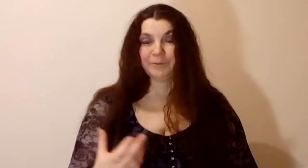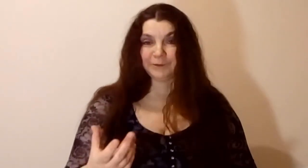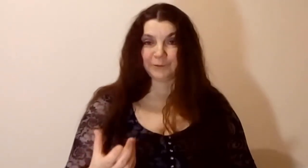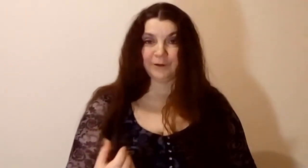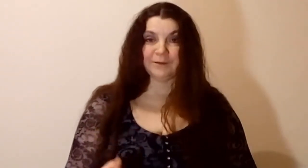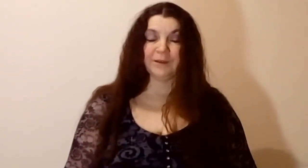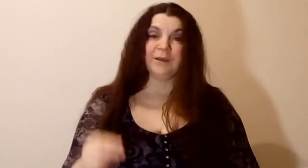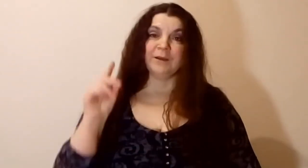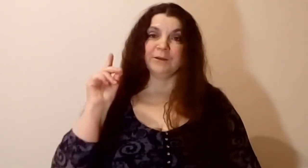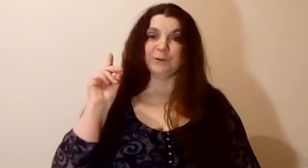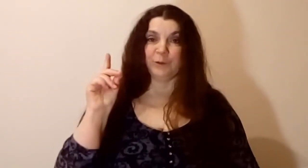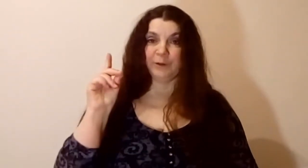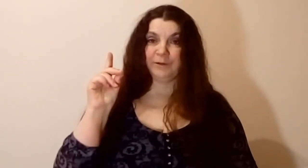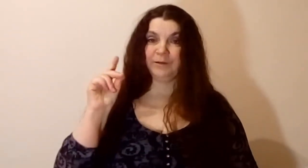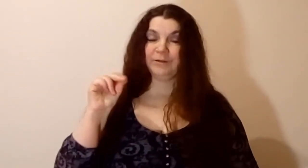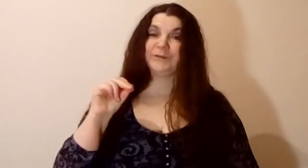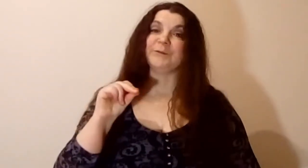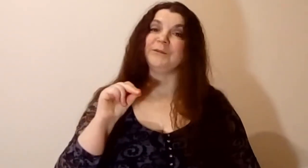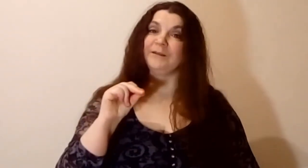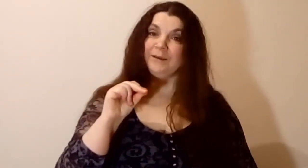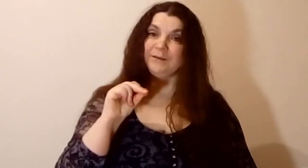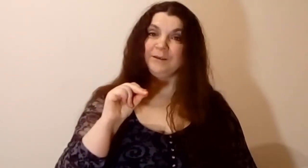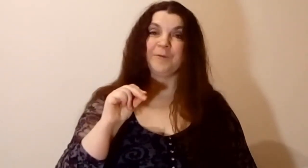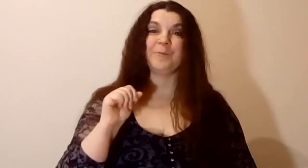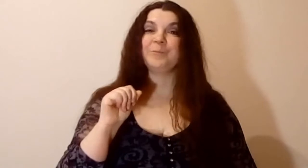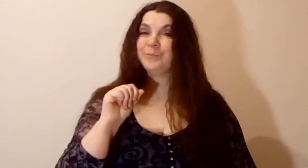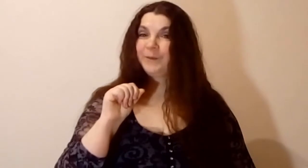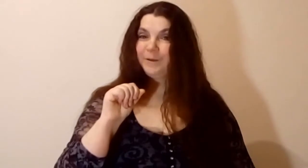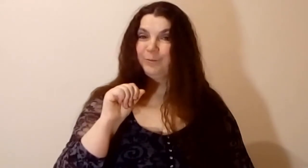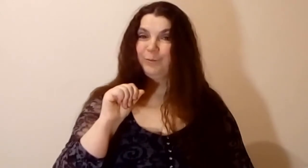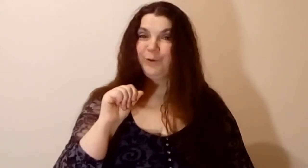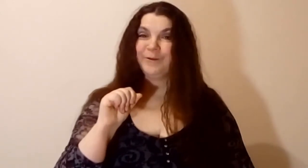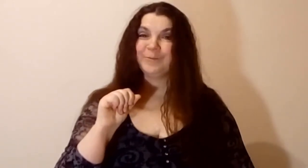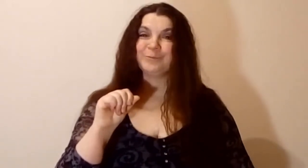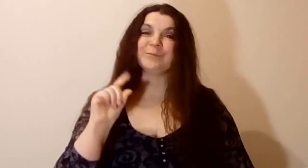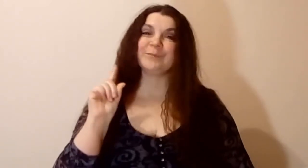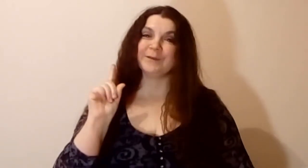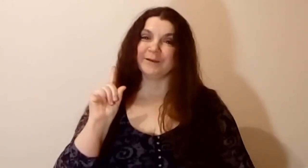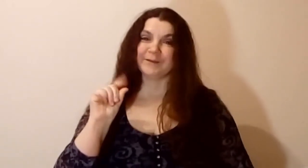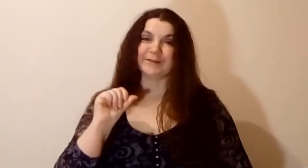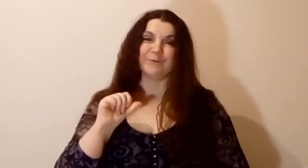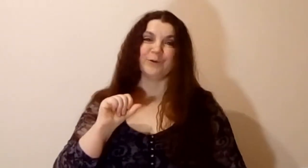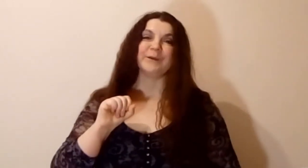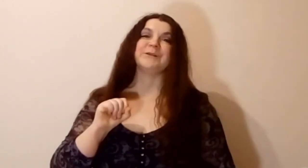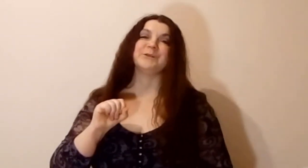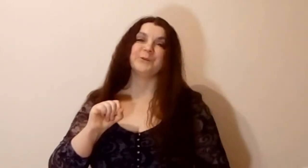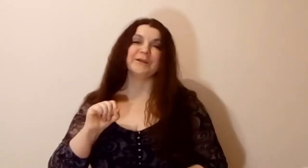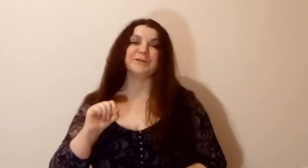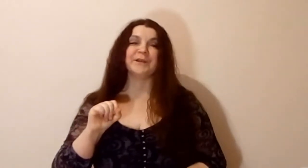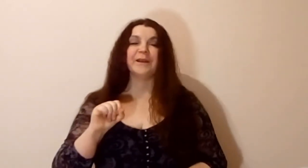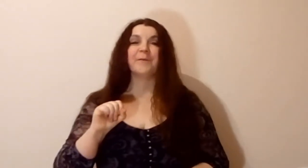потрогать, но вспоминайте мой разговор еще вначале.